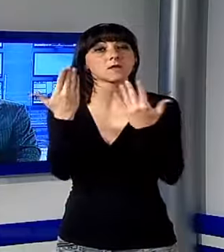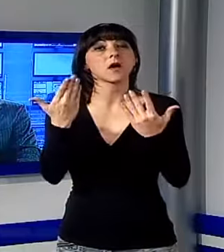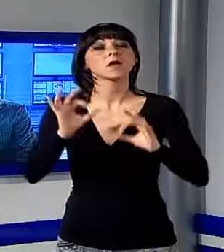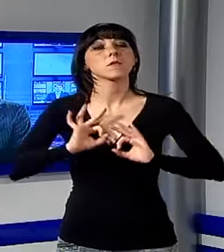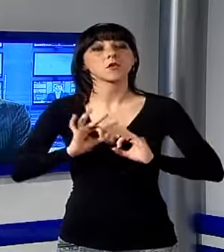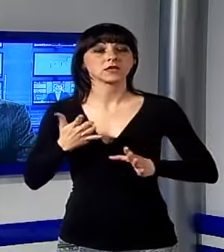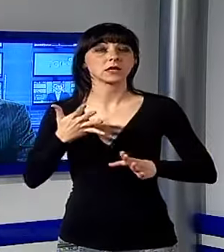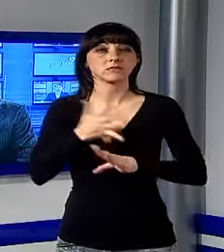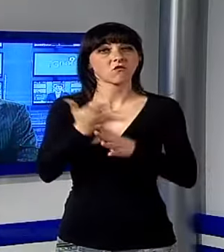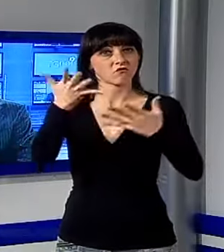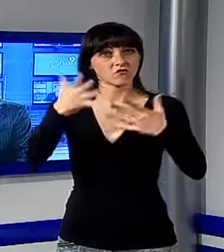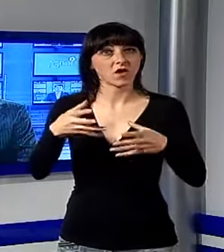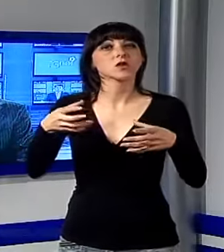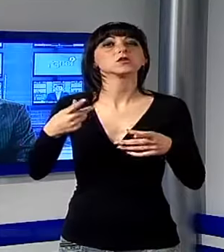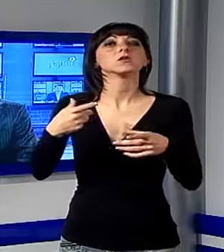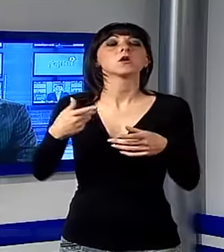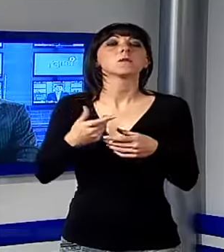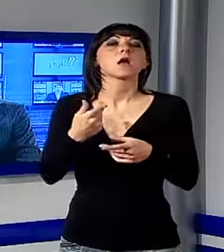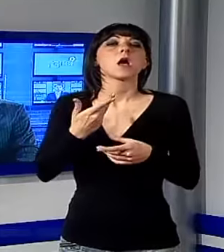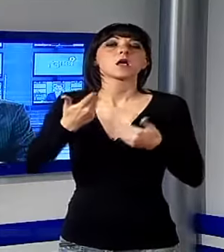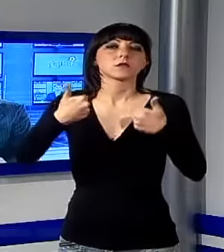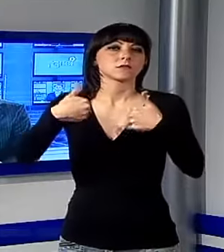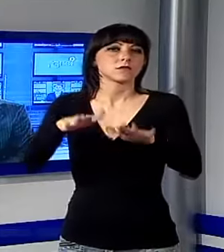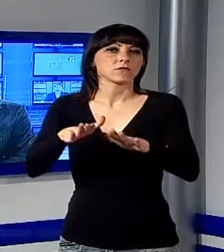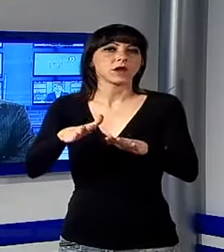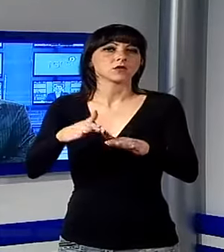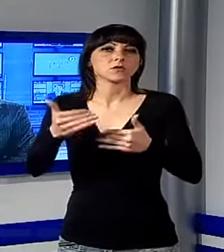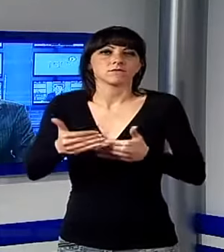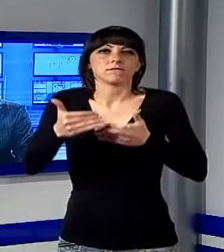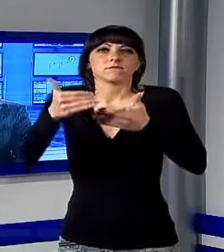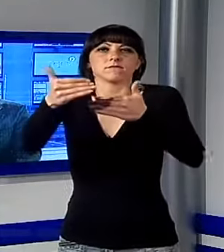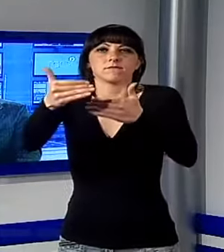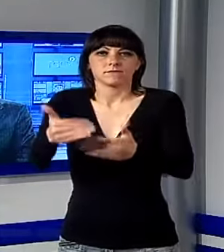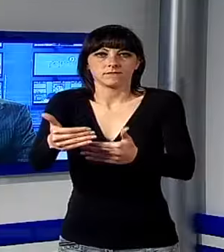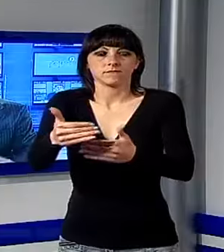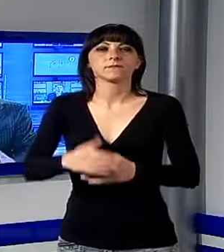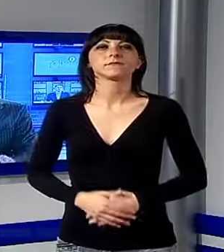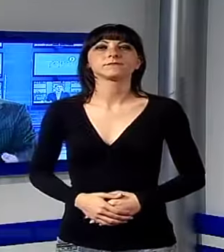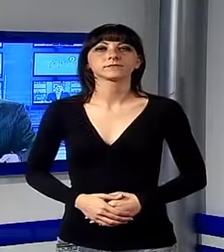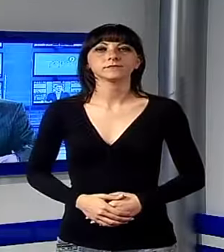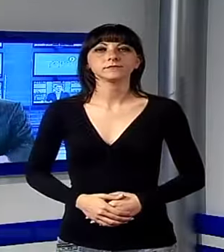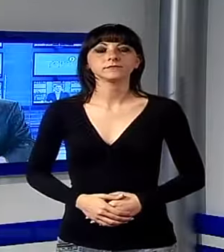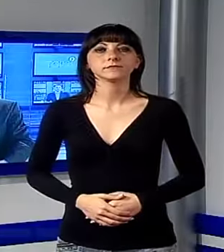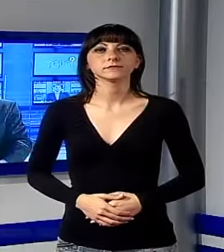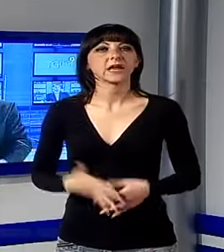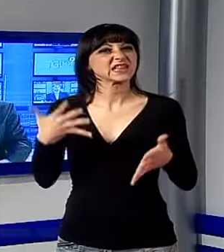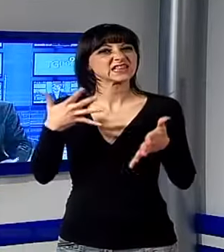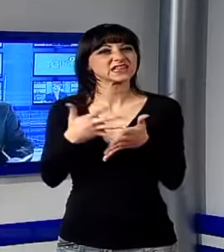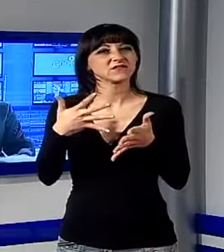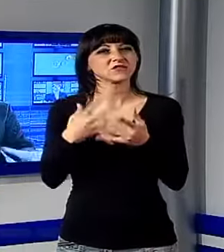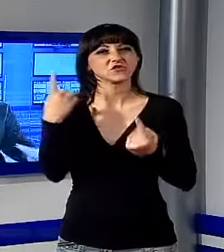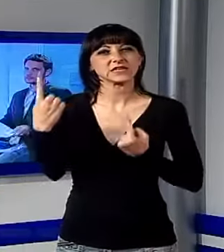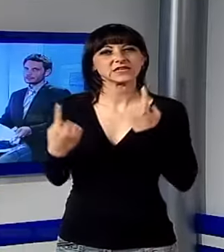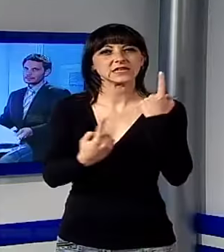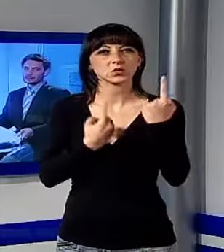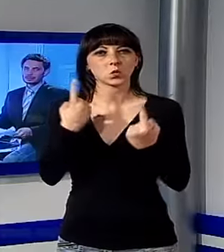antisfratto e l'unione inquilini lo sfratto appunto è stato rinviato. E di questa difficile situazione